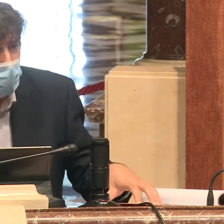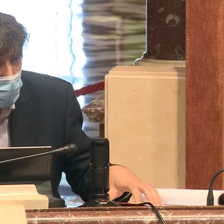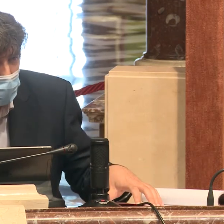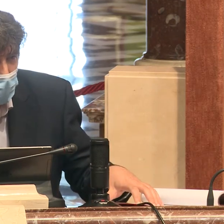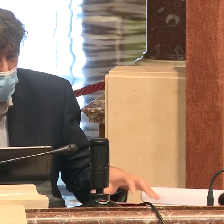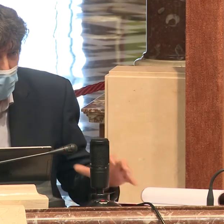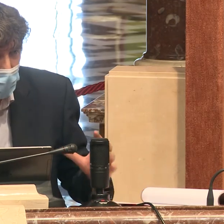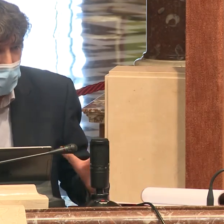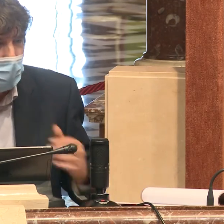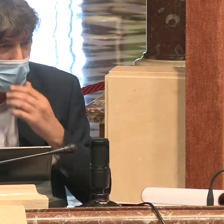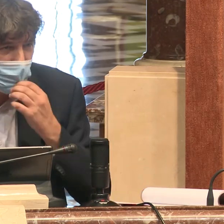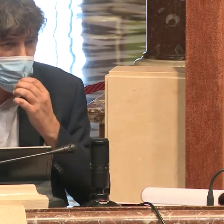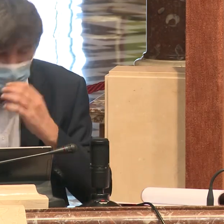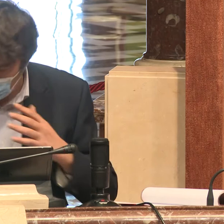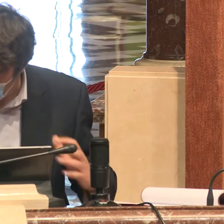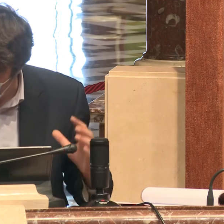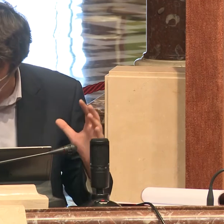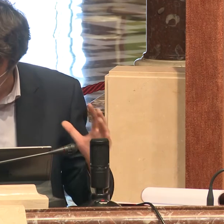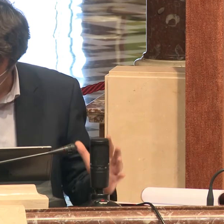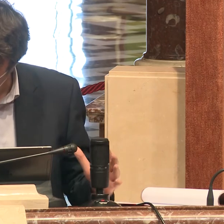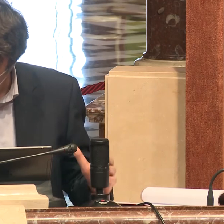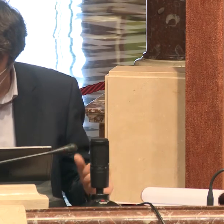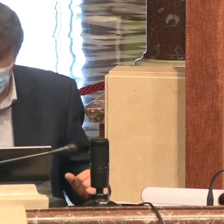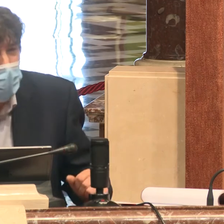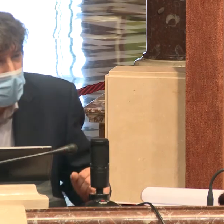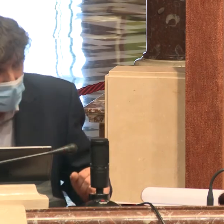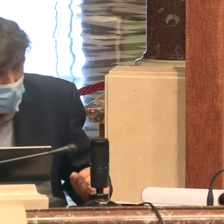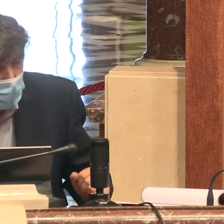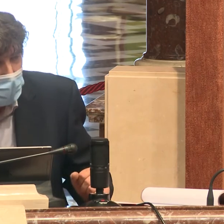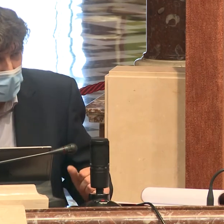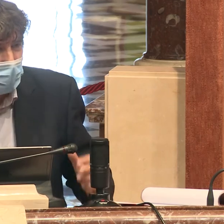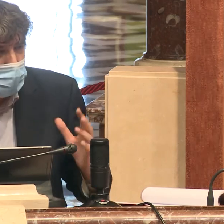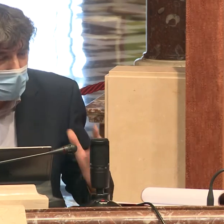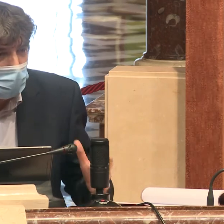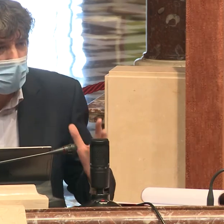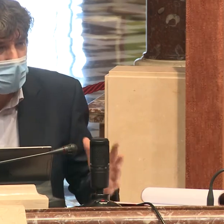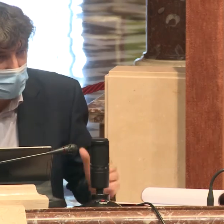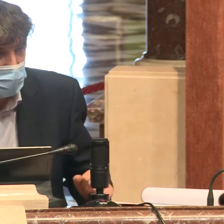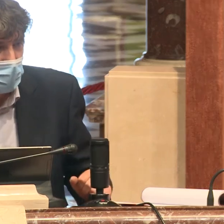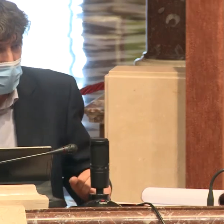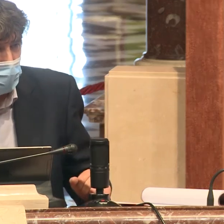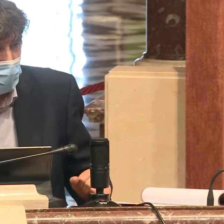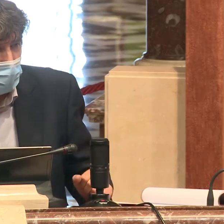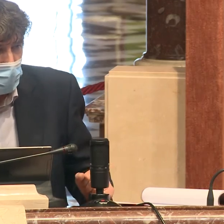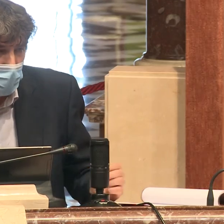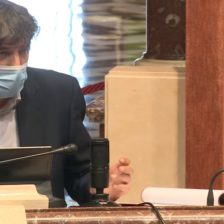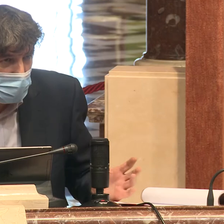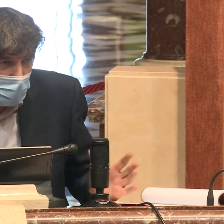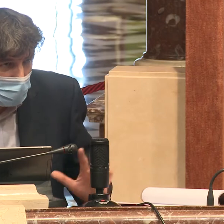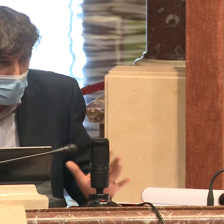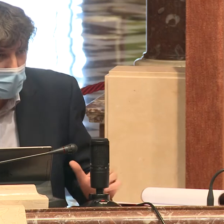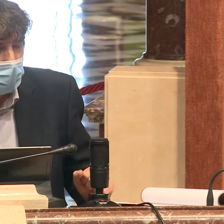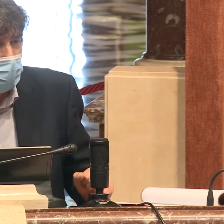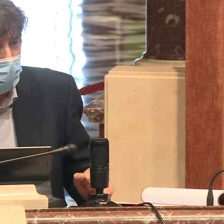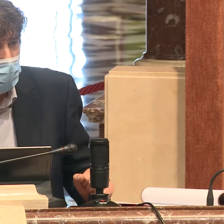decreto? ¿Este documento que nos trae o hay alguna disposición específica que al respecto nos quiera hacer llegar? Y con